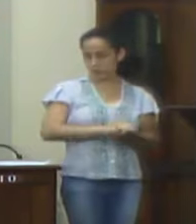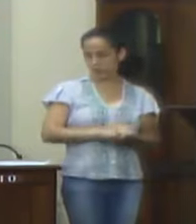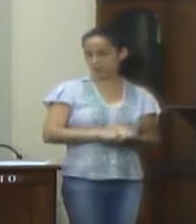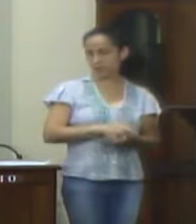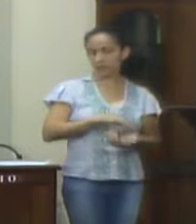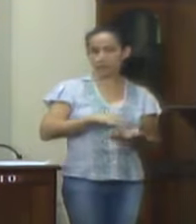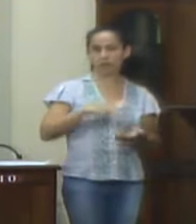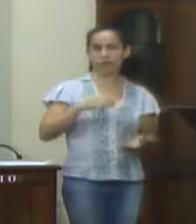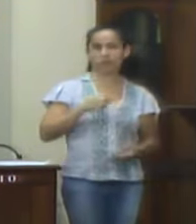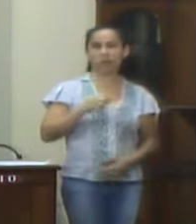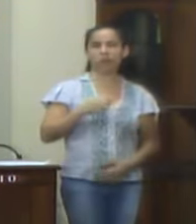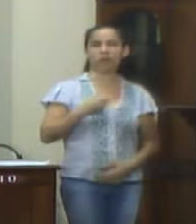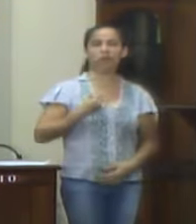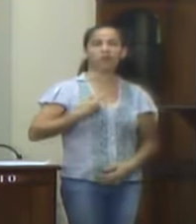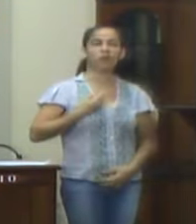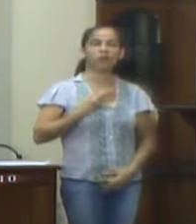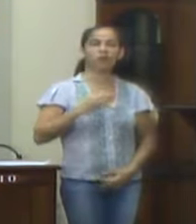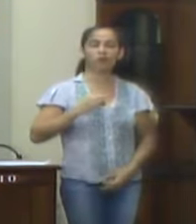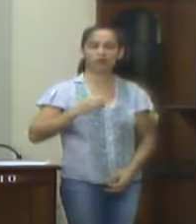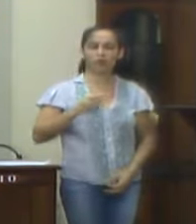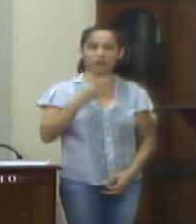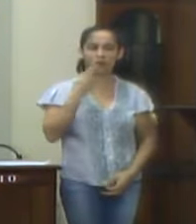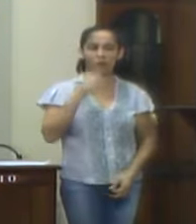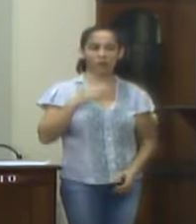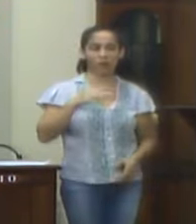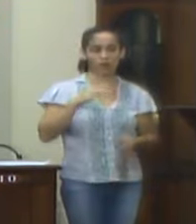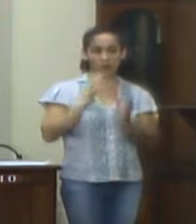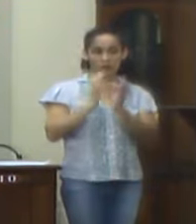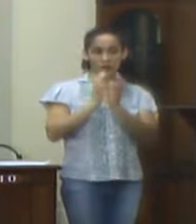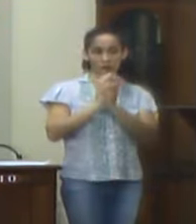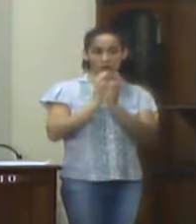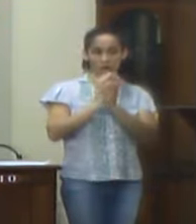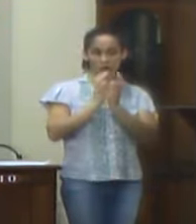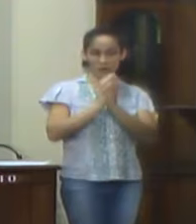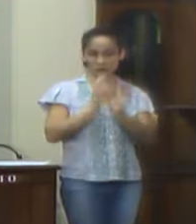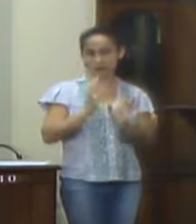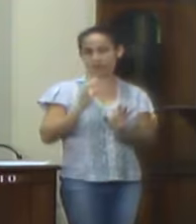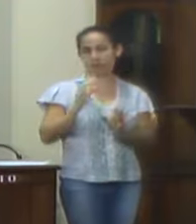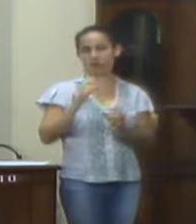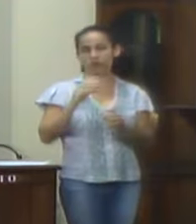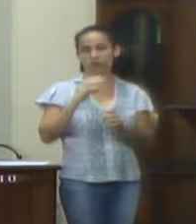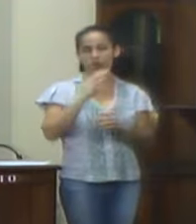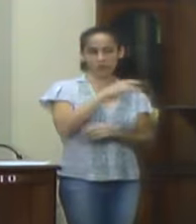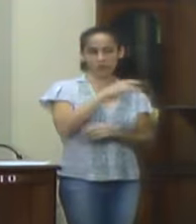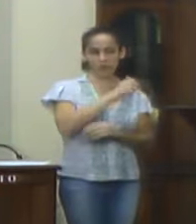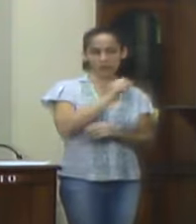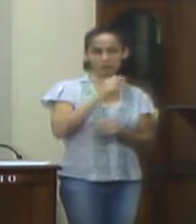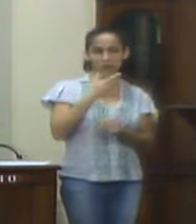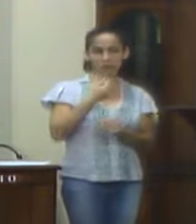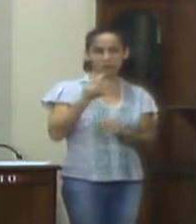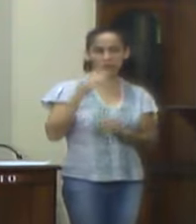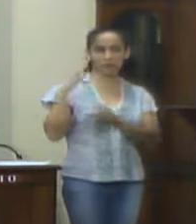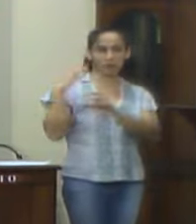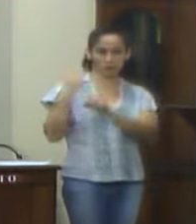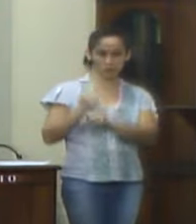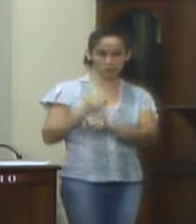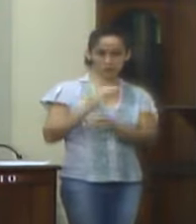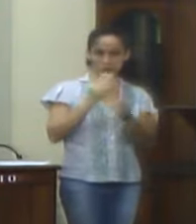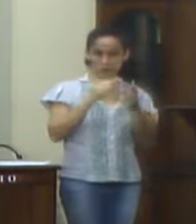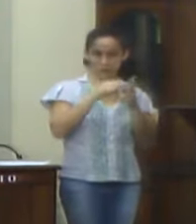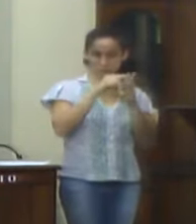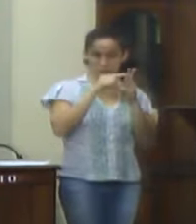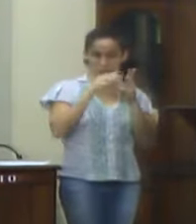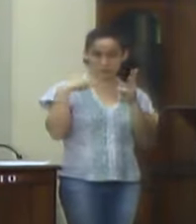Mensagem do Poder Executivo nº 40, que submeteu a apreciação do Poder Legislativo, o projeto de lei ordinária nº 88, de 2018, que dispõe sobre a lei de diretrizes